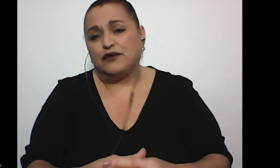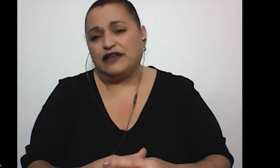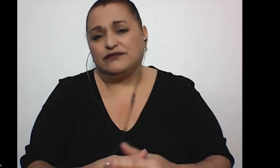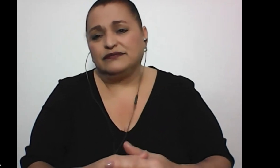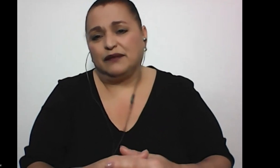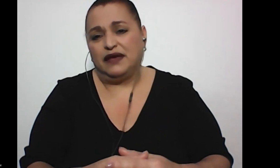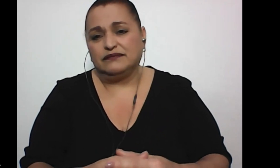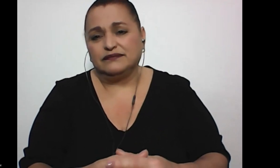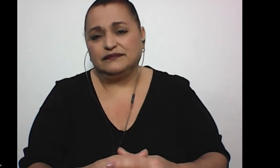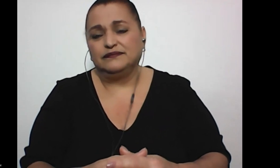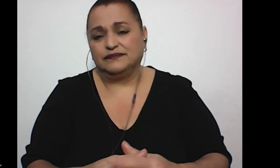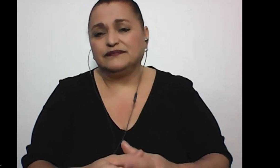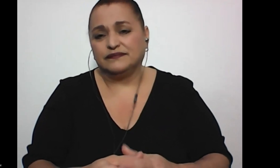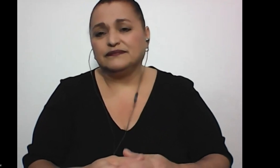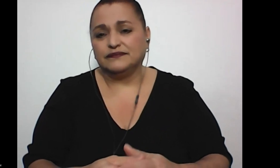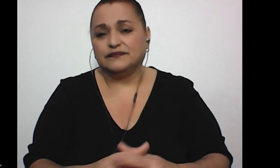lograr por ella, también.